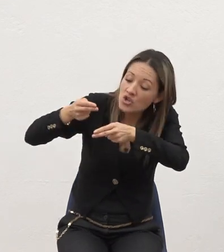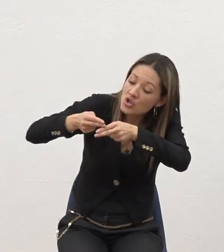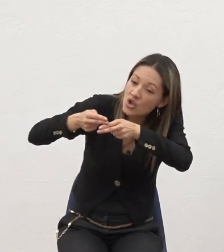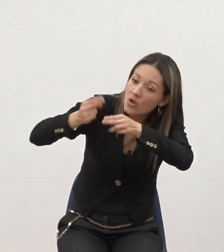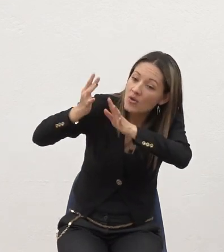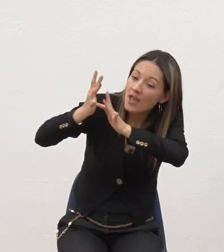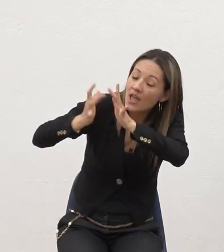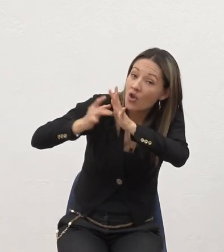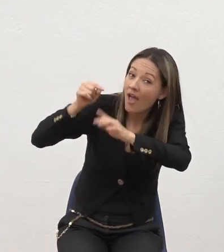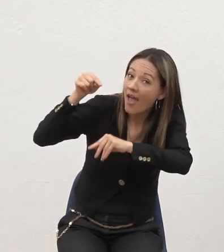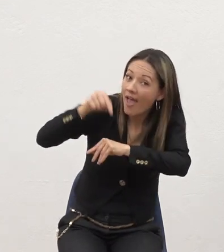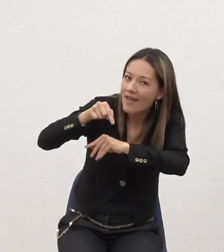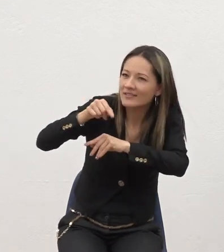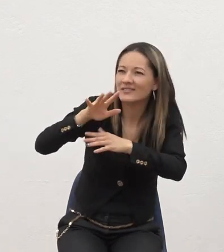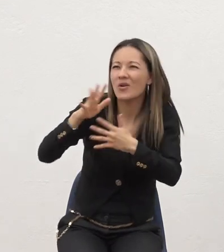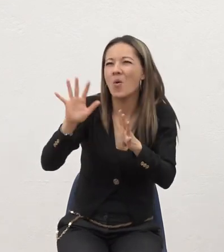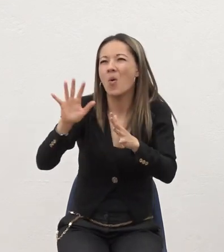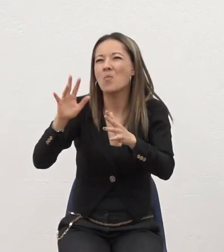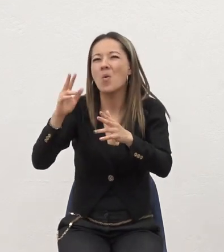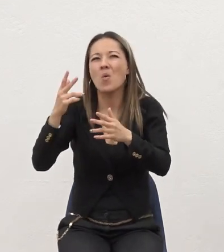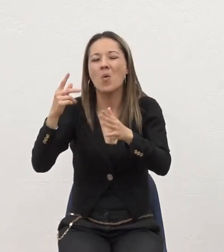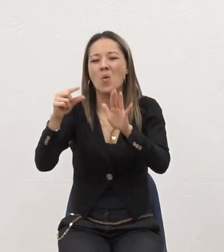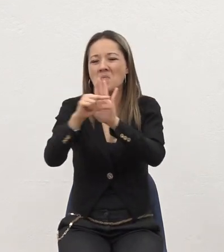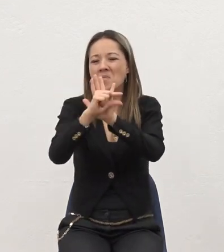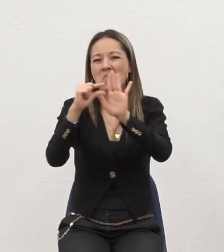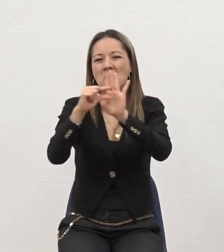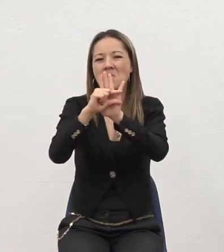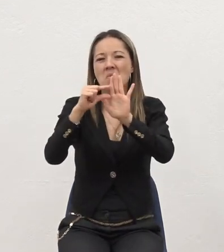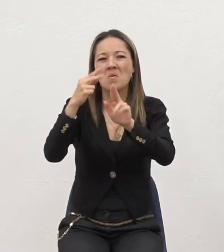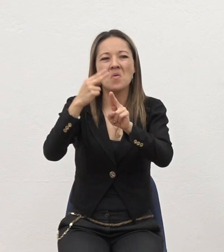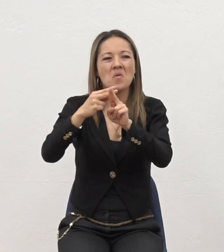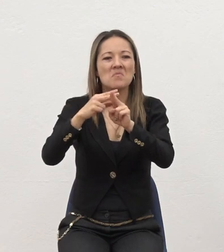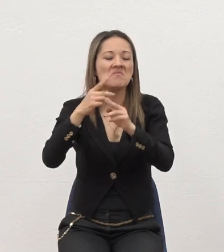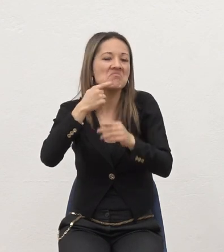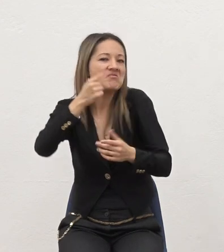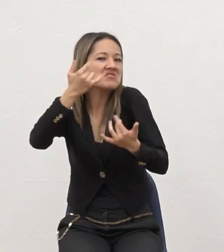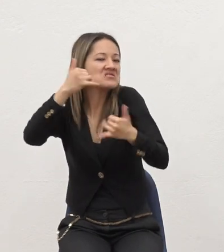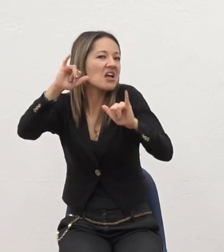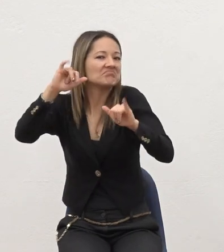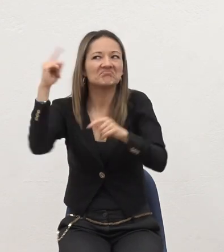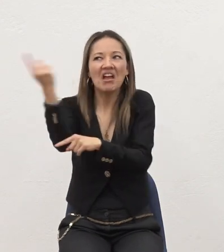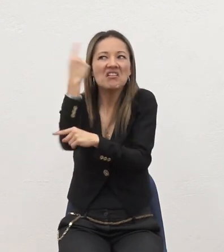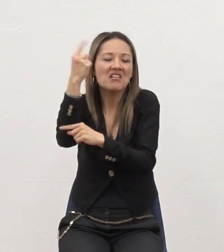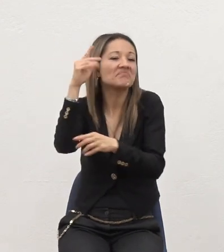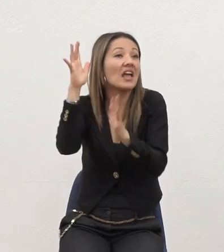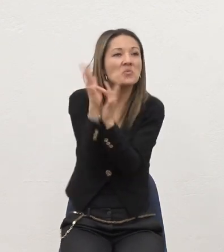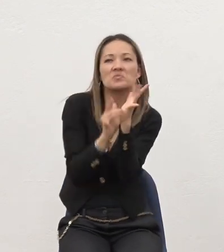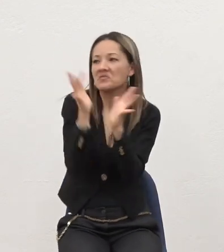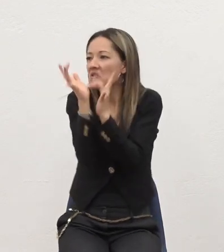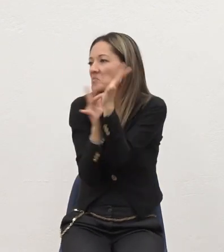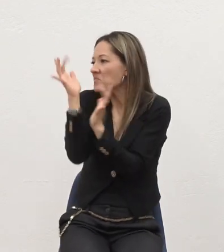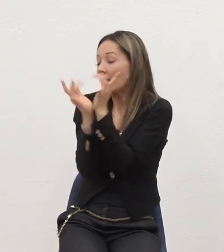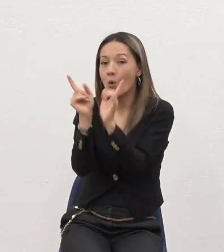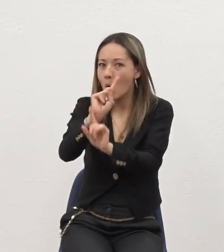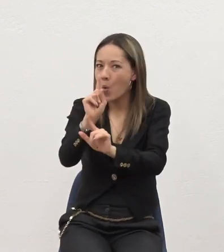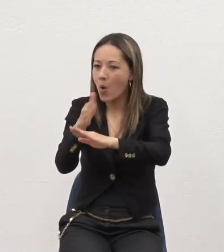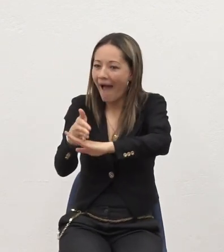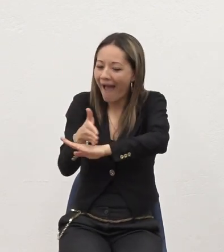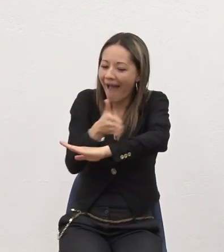nombre Estándar El nombre Que uno dice Por decir Jesús Jesús Jesús Jesús Pero el por qué Jesús